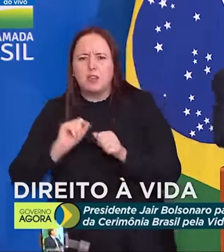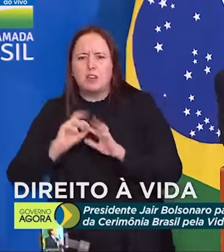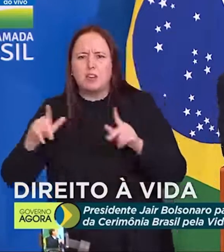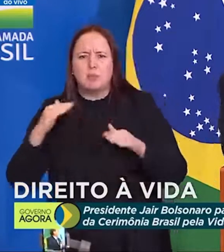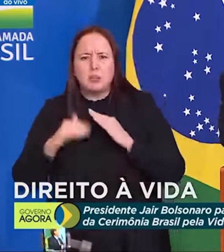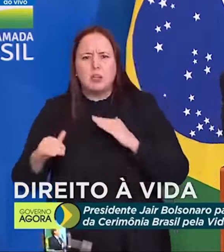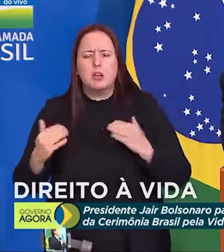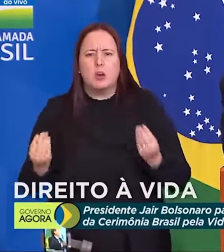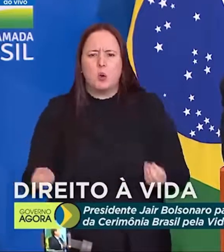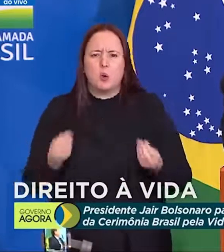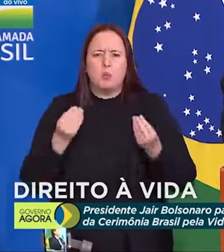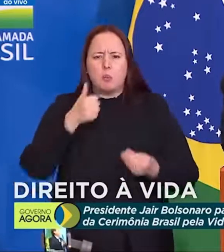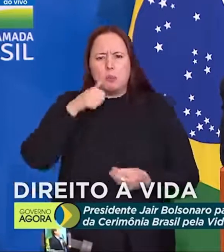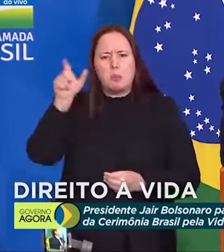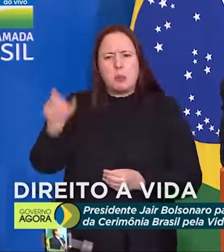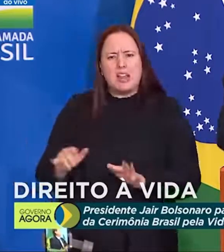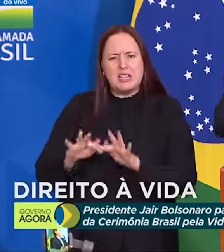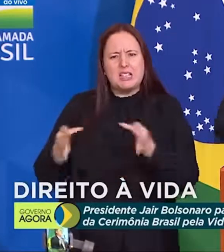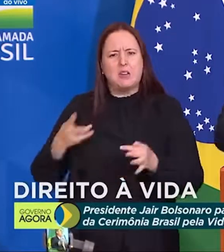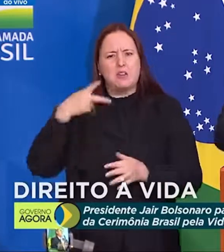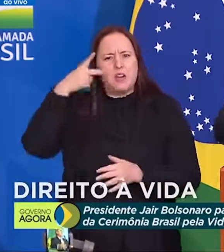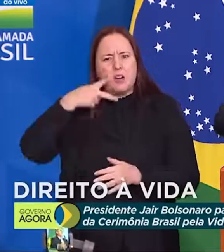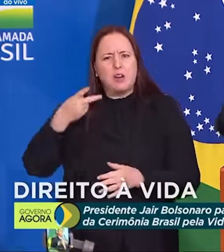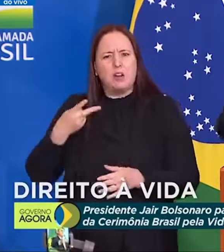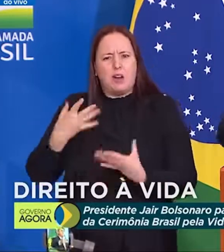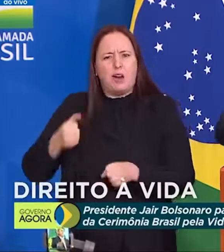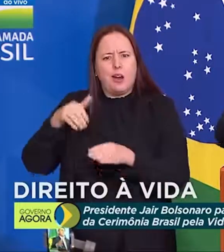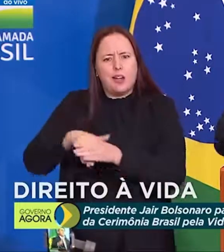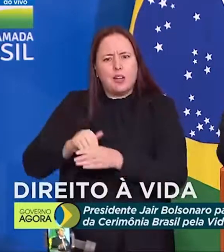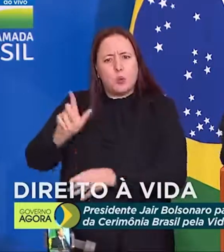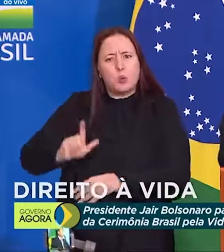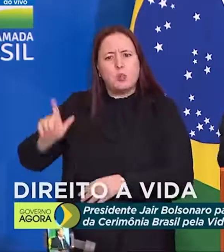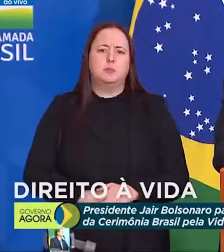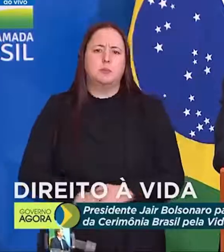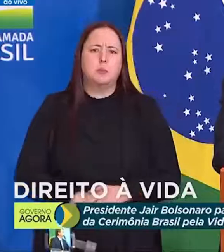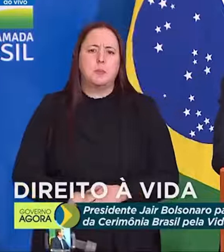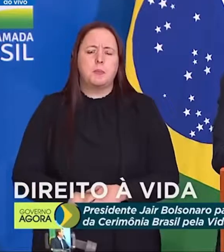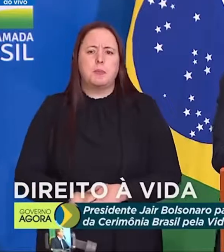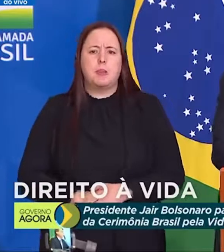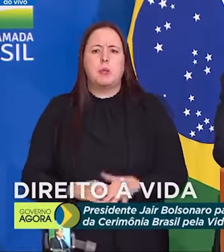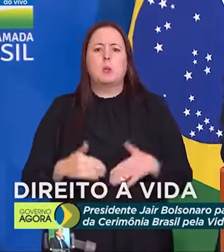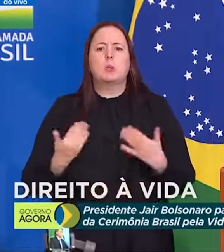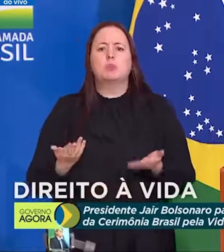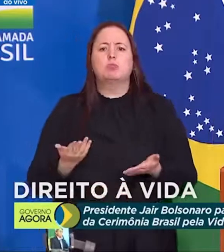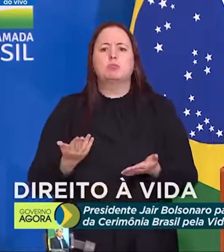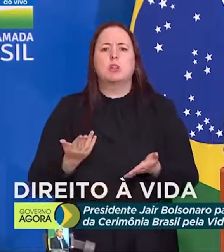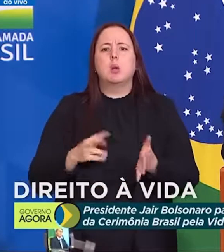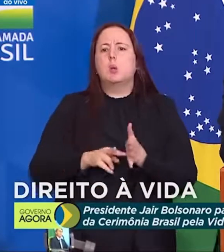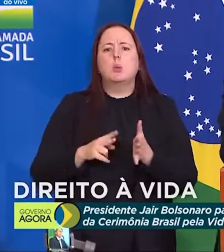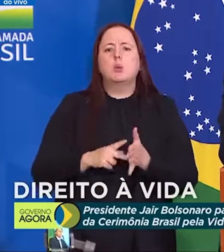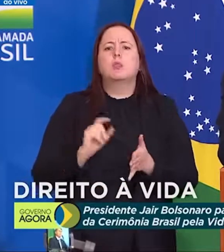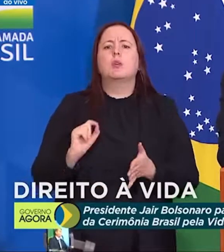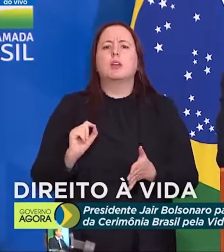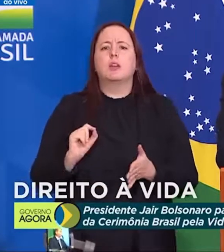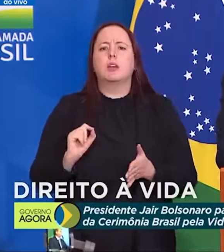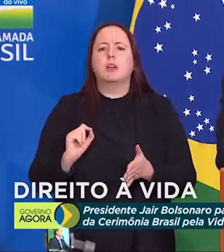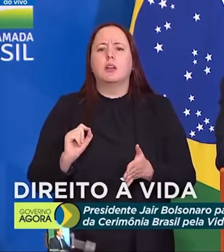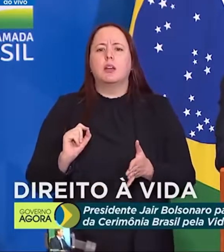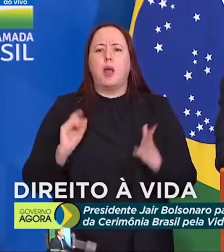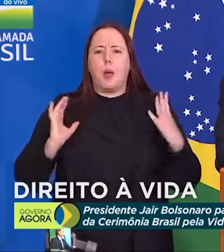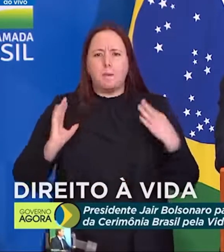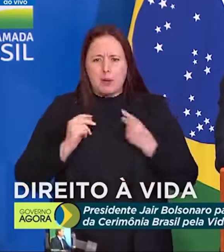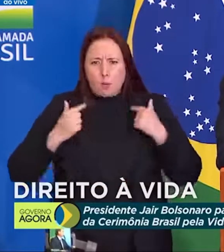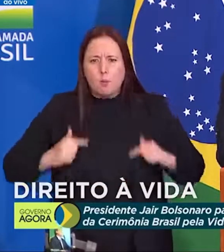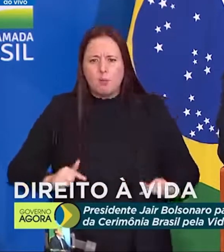com uma pobre de uma coitada de uma vereadora eleita em Lusiana. Qual a isenção que tem esse ministro para conduzir as